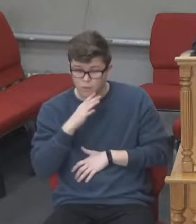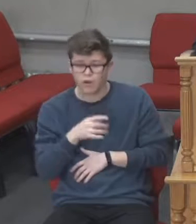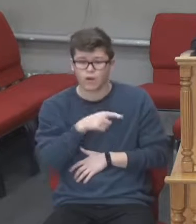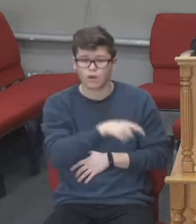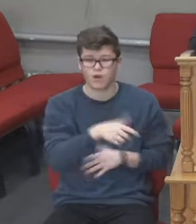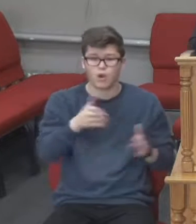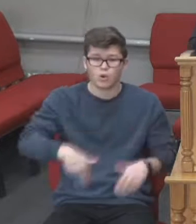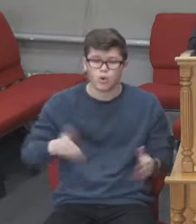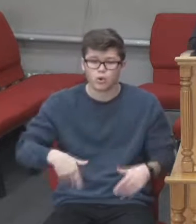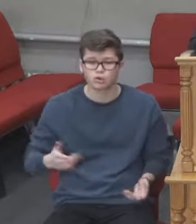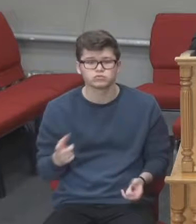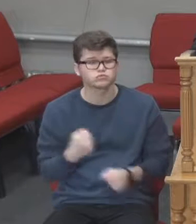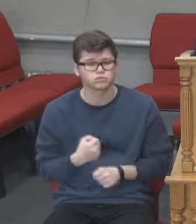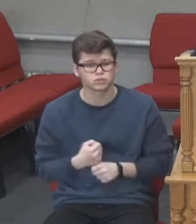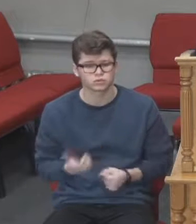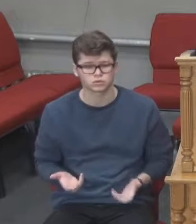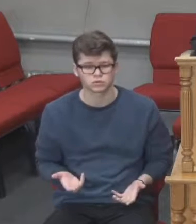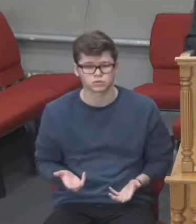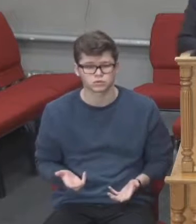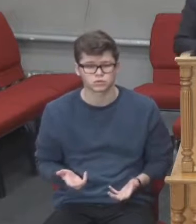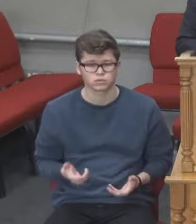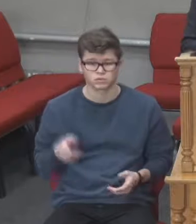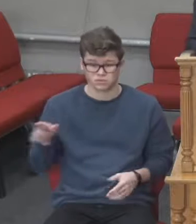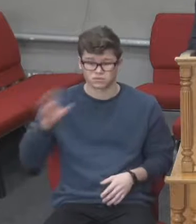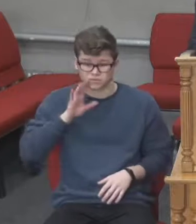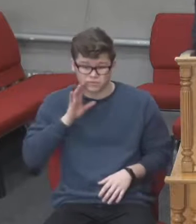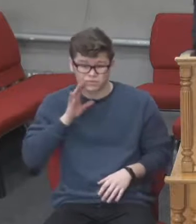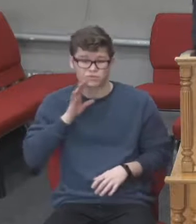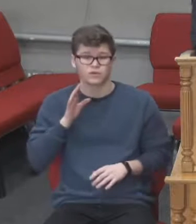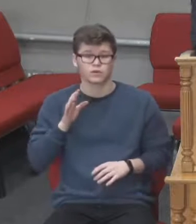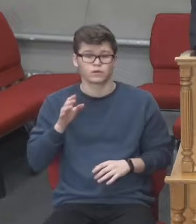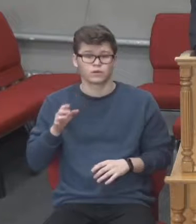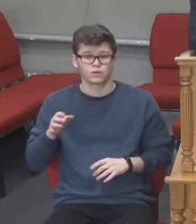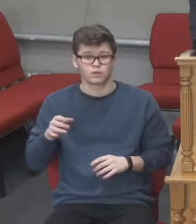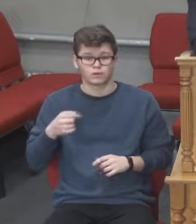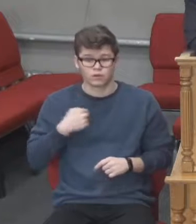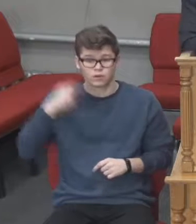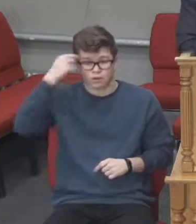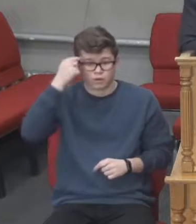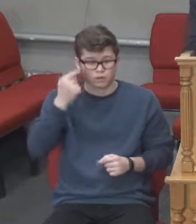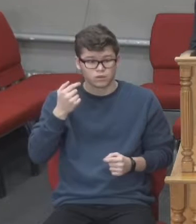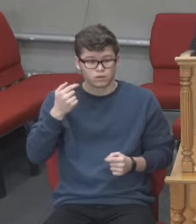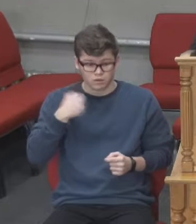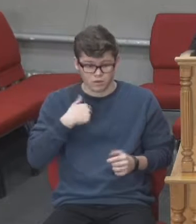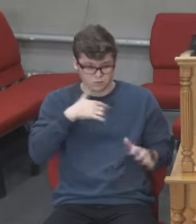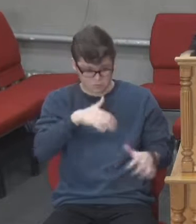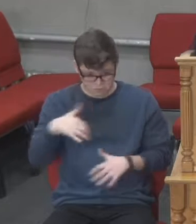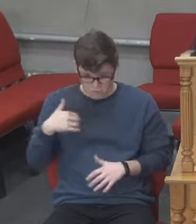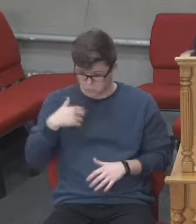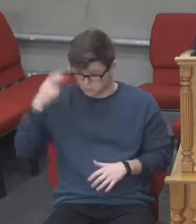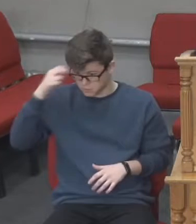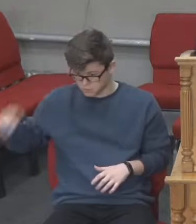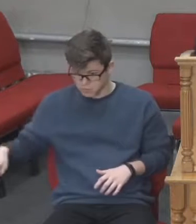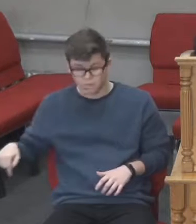не в страху від коронавірусу, вона в страху від того, що вона не зможе посадити картоплю. Каже, як я посажу картоплю? Не